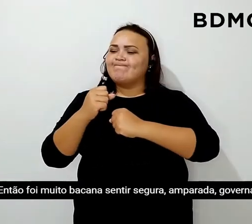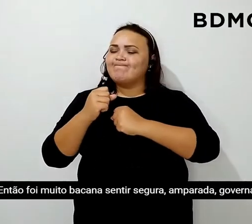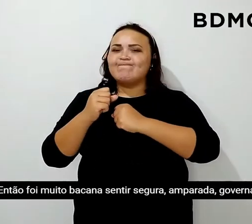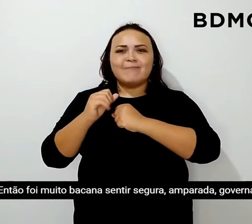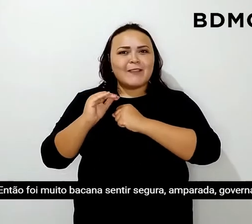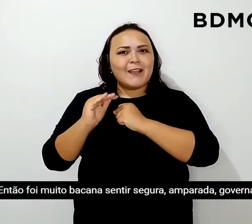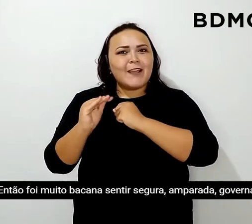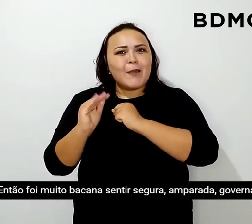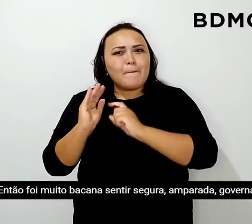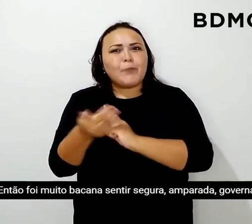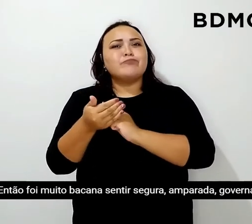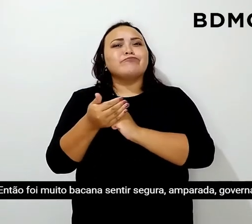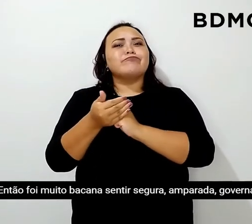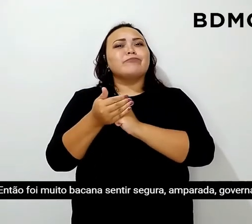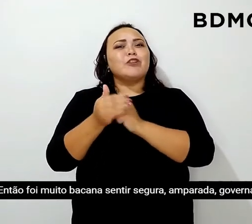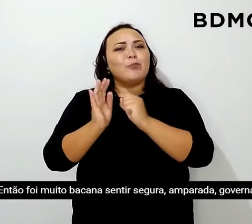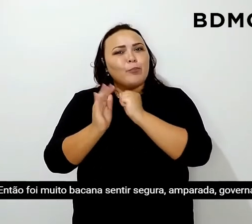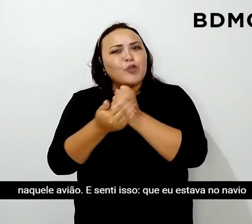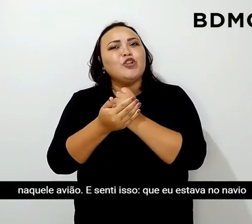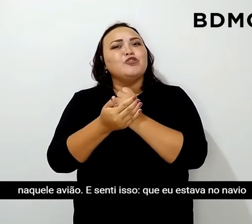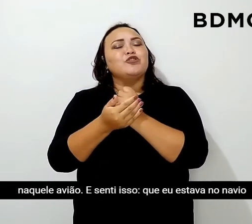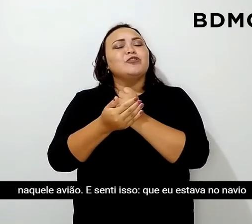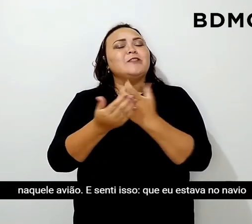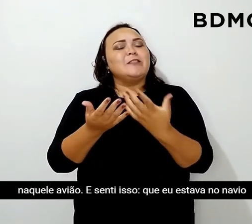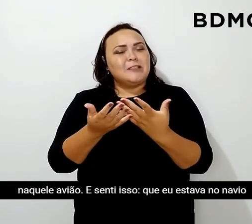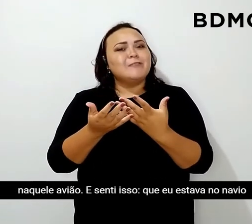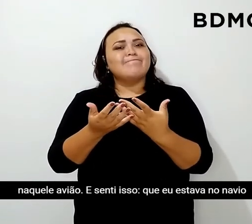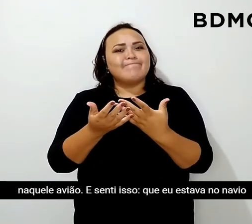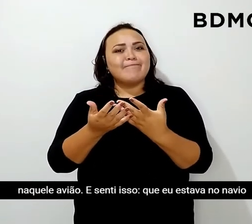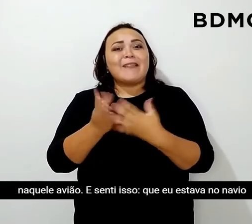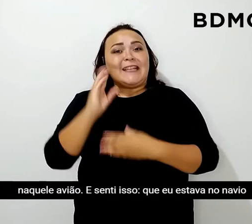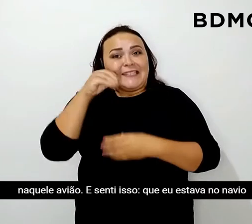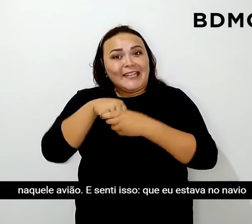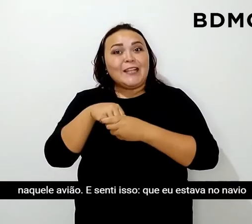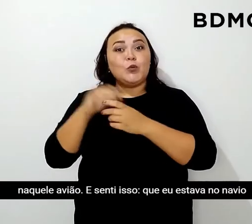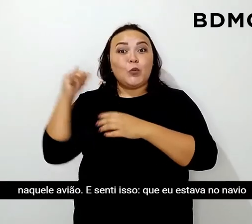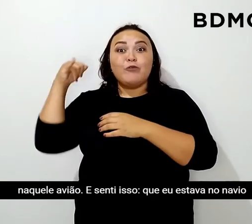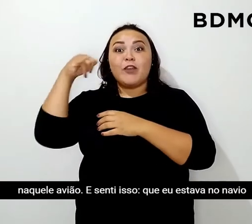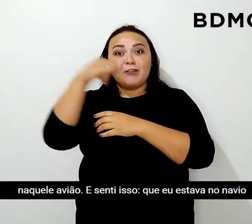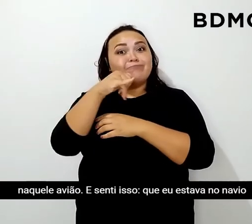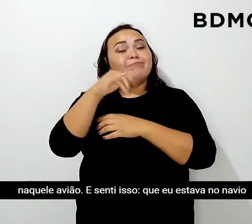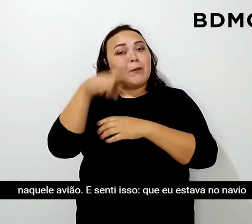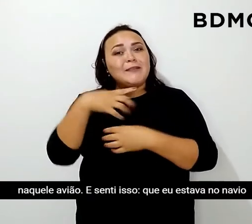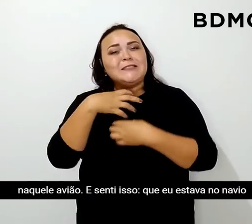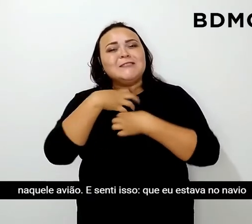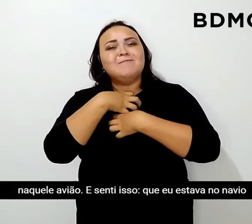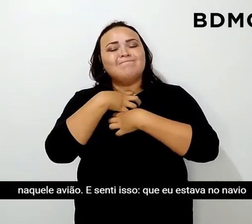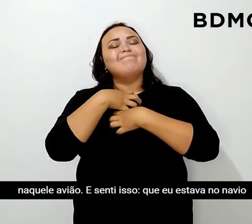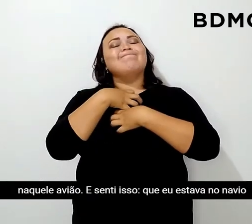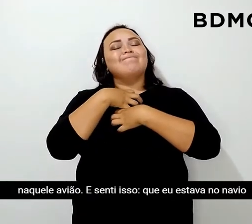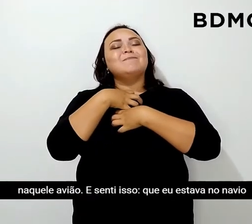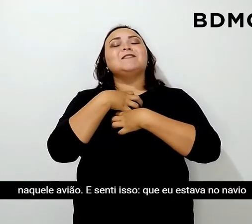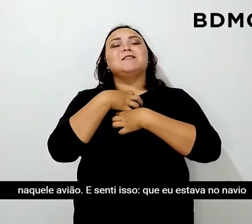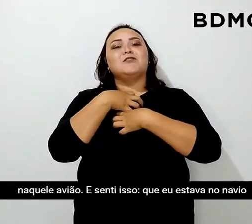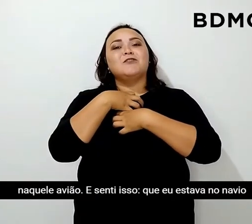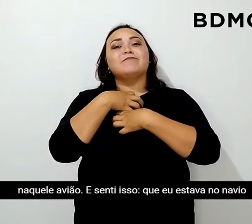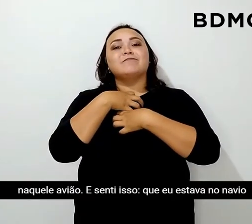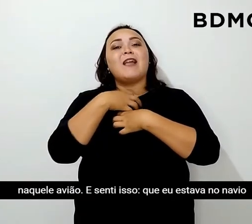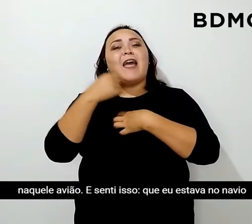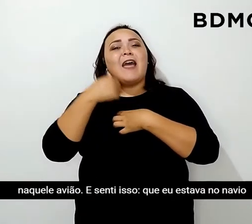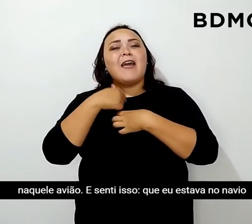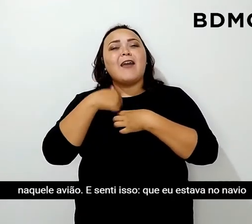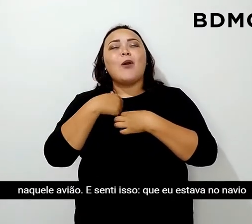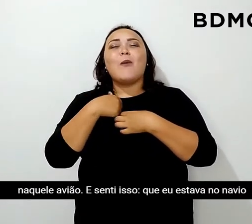amparada, governada naquele avião e sentir isso, que eu estava